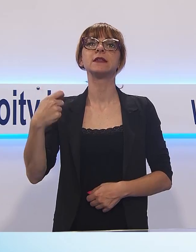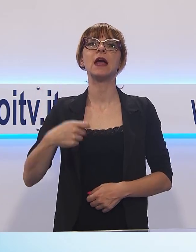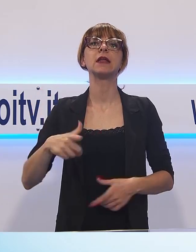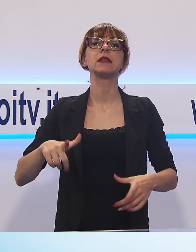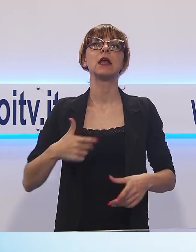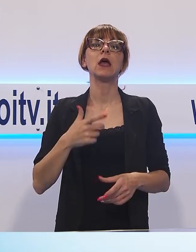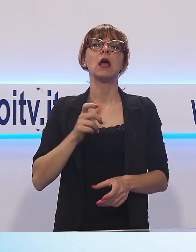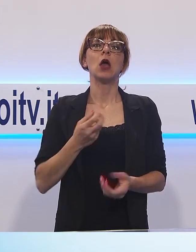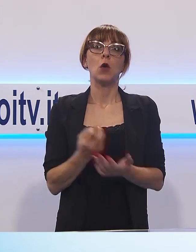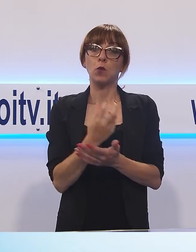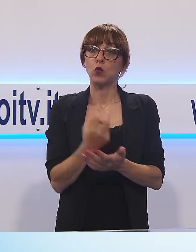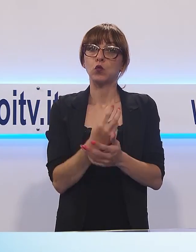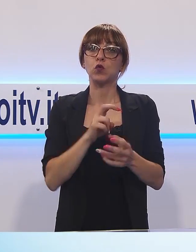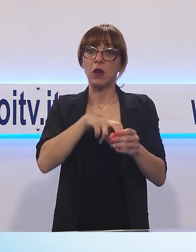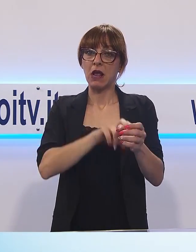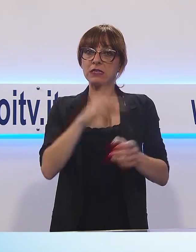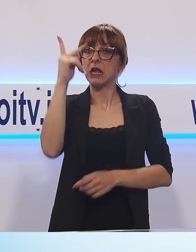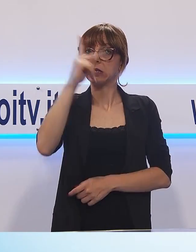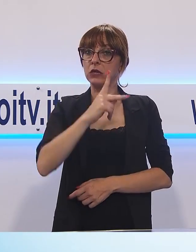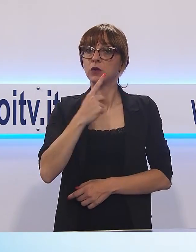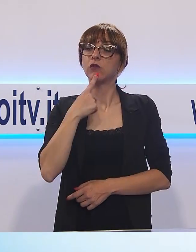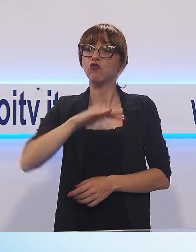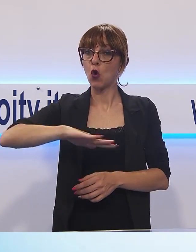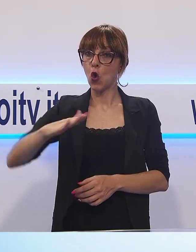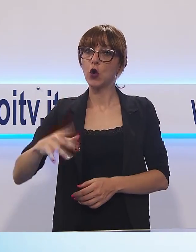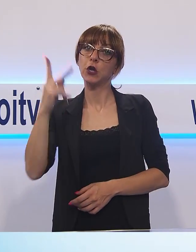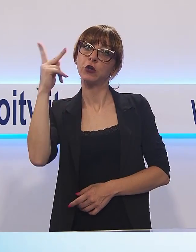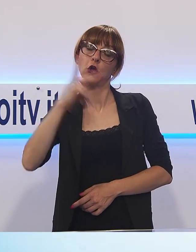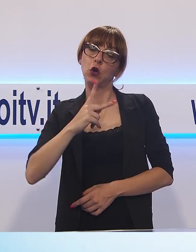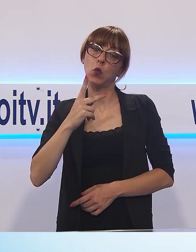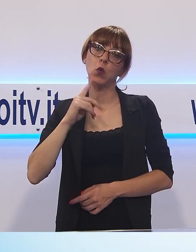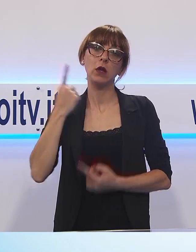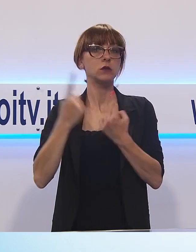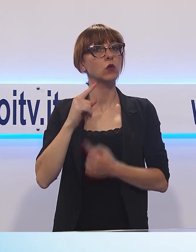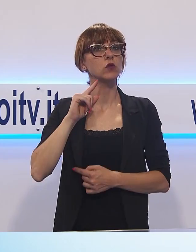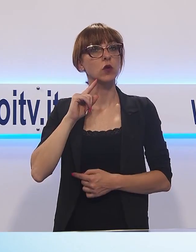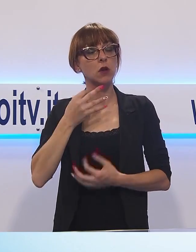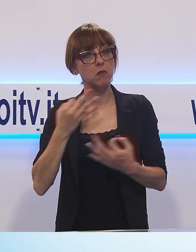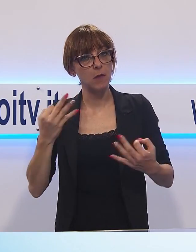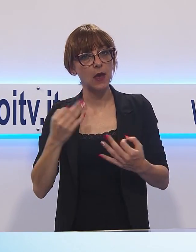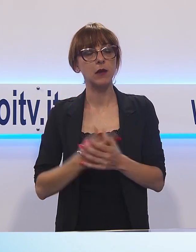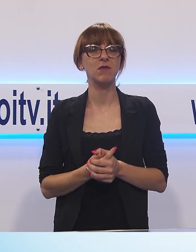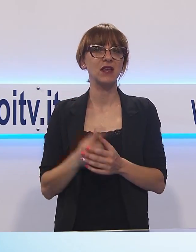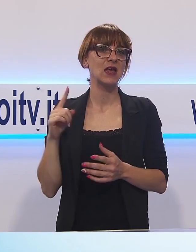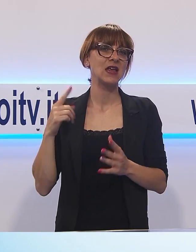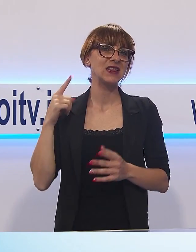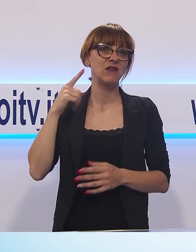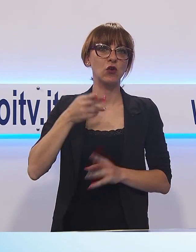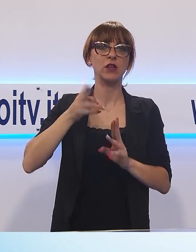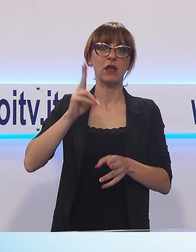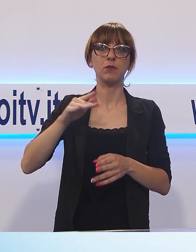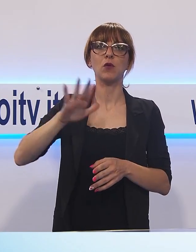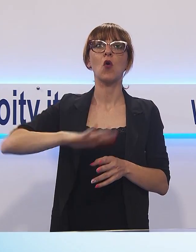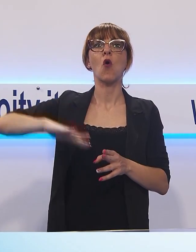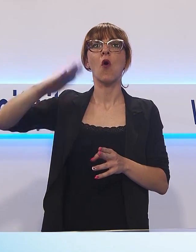fa sapere che anche sulle colline di Lucca le cose vanno bene. Forse un po' più in difficoltà sono i castagneti in Alta Versilia dove ha